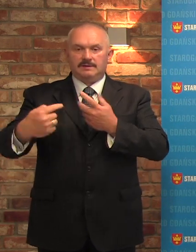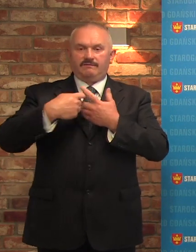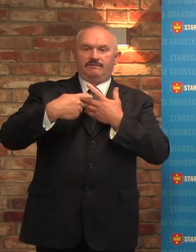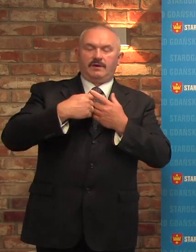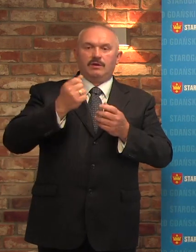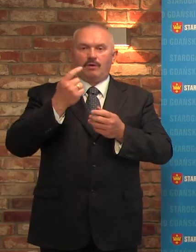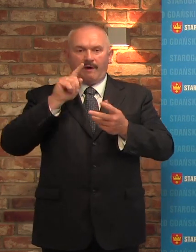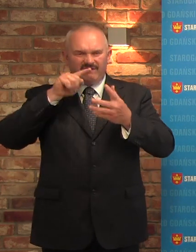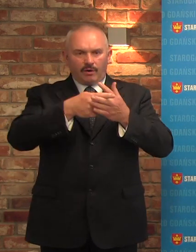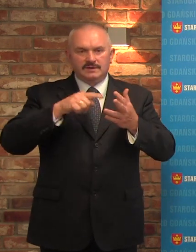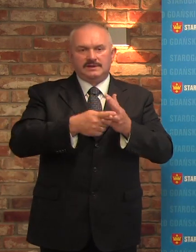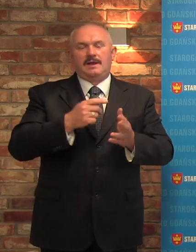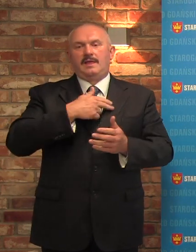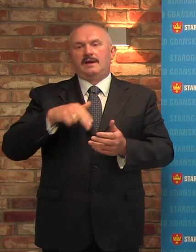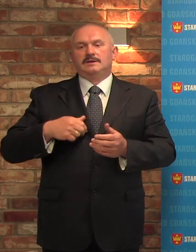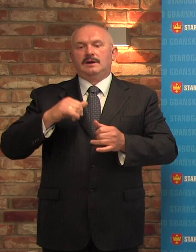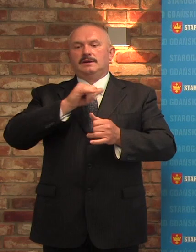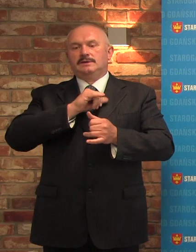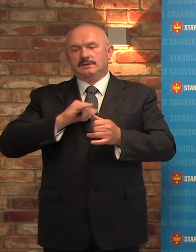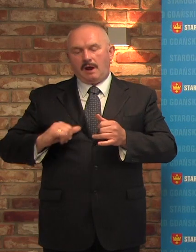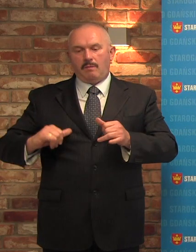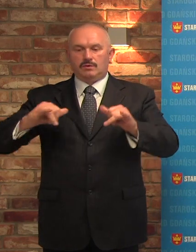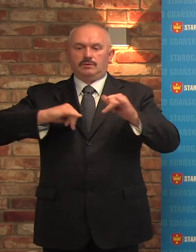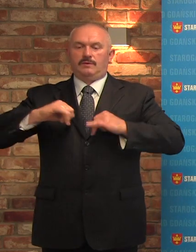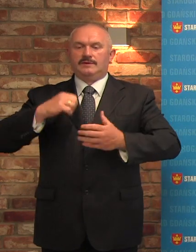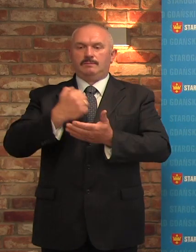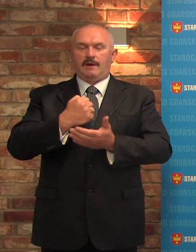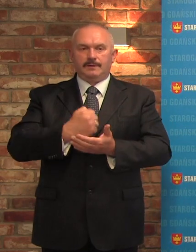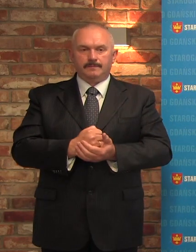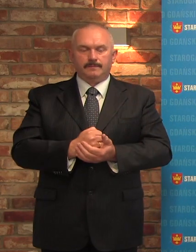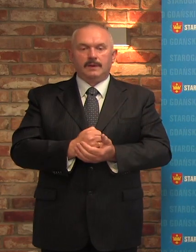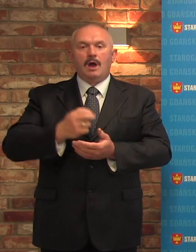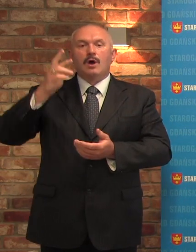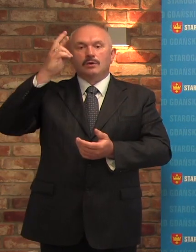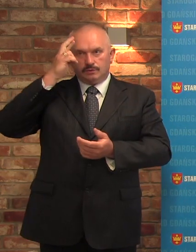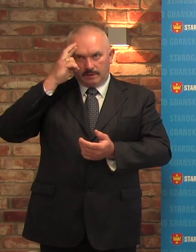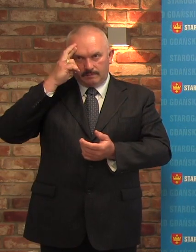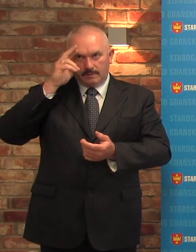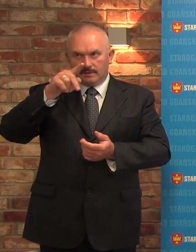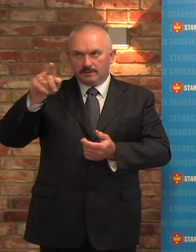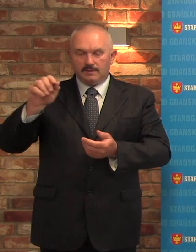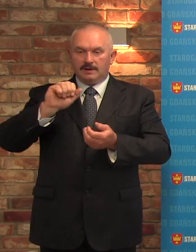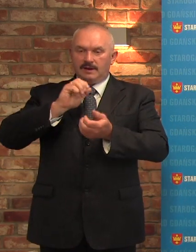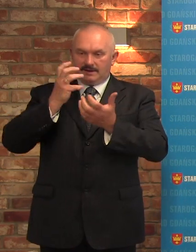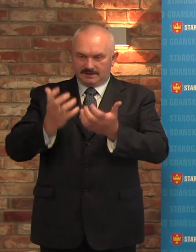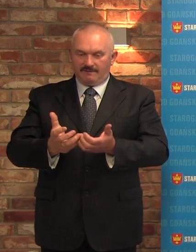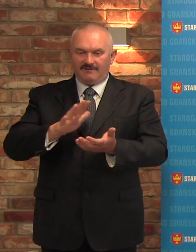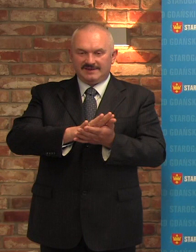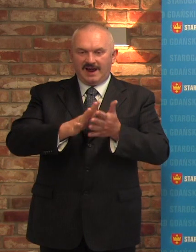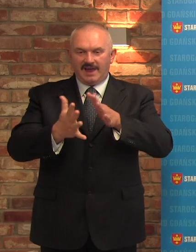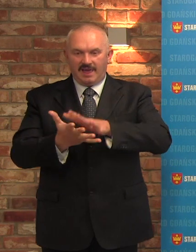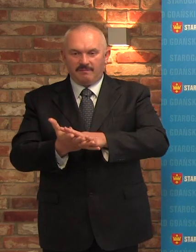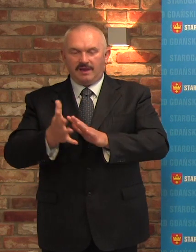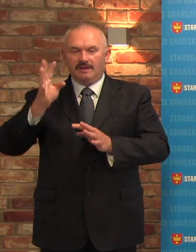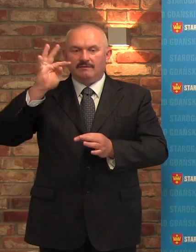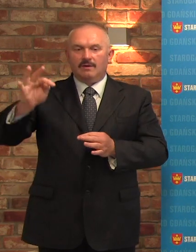naszą autonomię i niezależność. Rozumiem, że próbuje pan się odwdzięczyć swoją